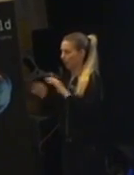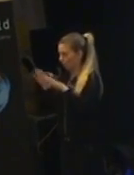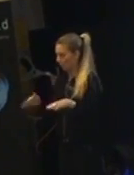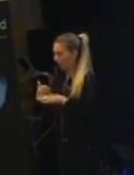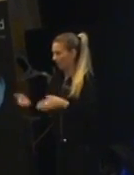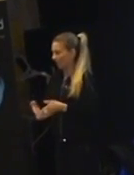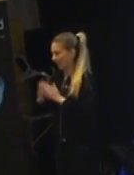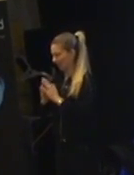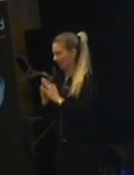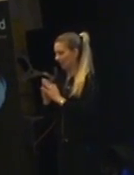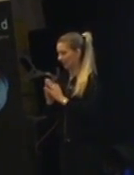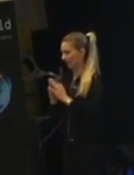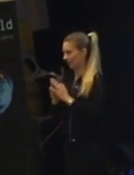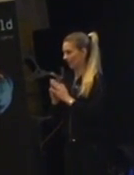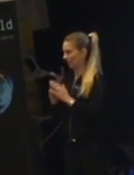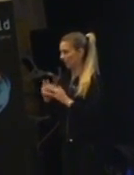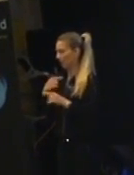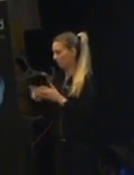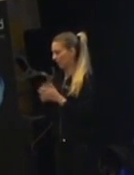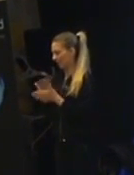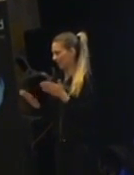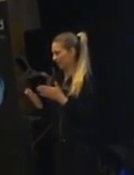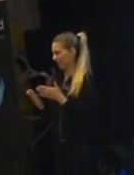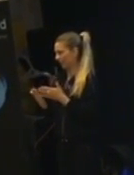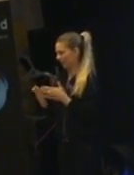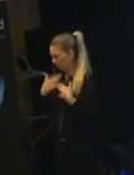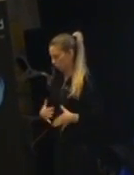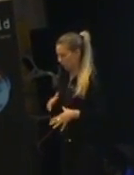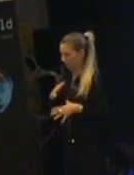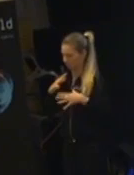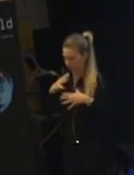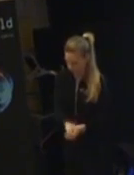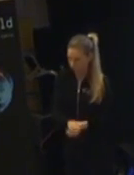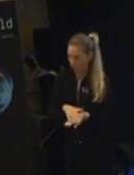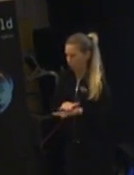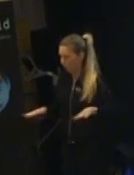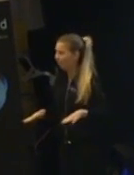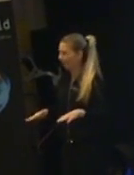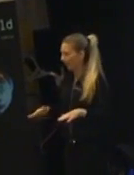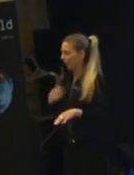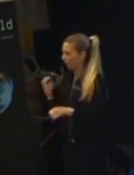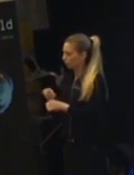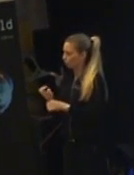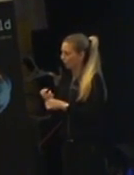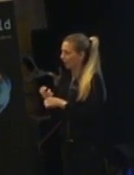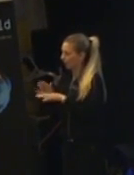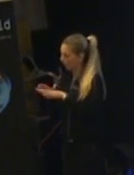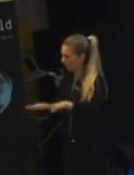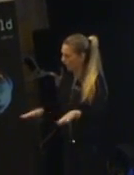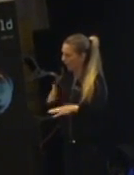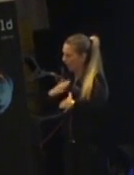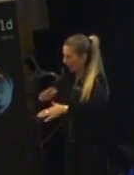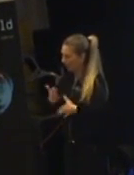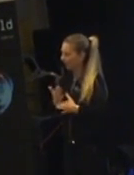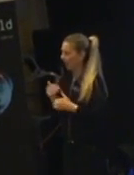menar, när jag pratar om ta ner då menar jag inte danrörr. Jag menar så här. Hur ska jag få er att landa? Det gör jag genom lektioner. Jag använder